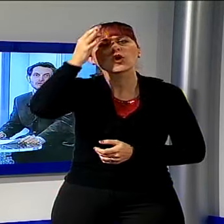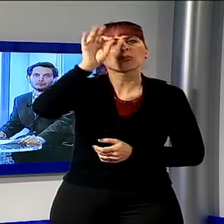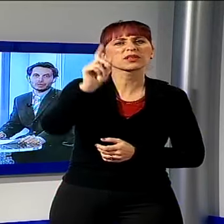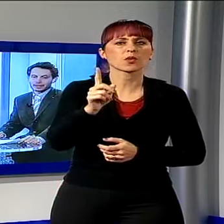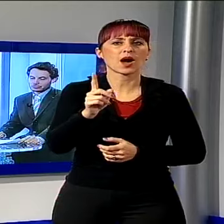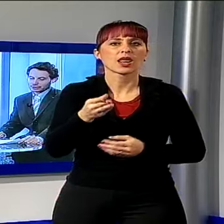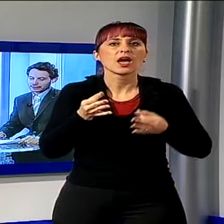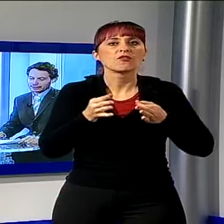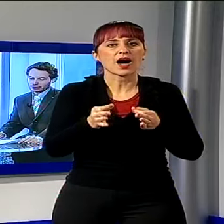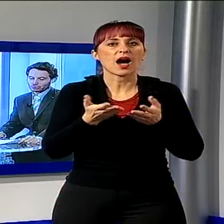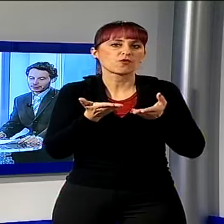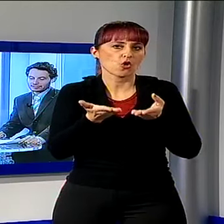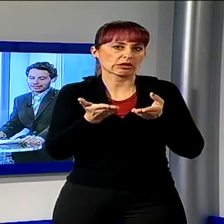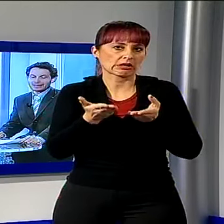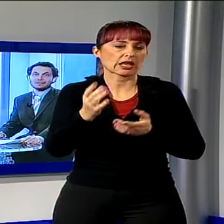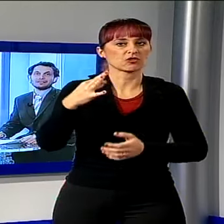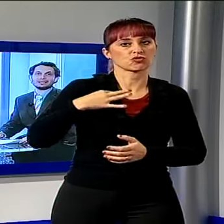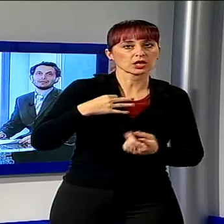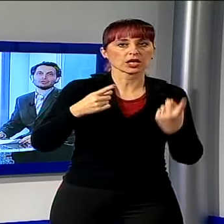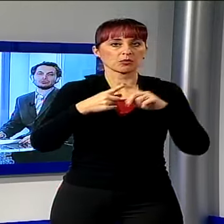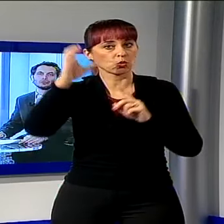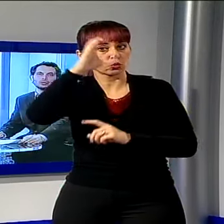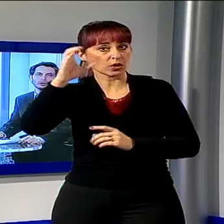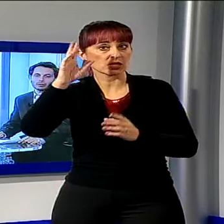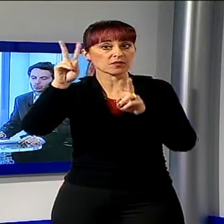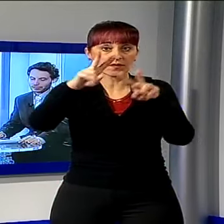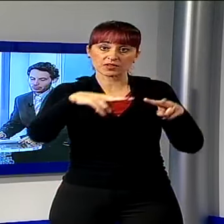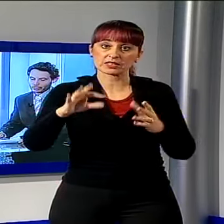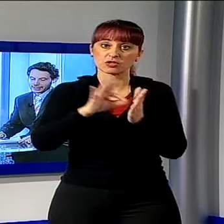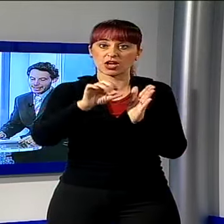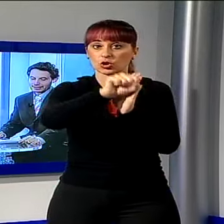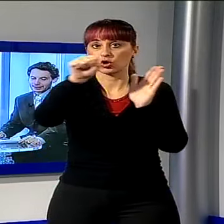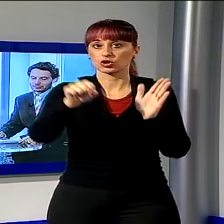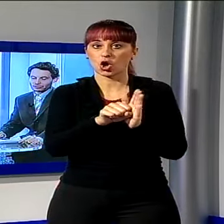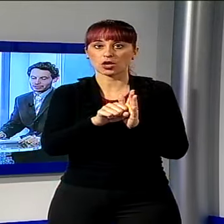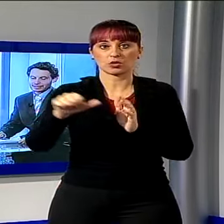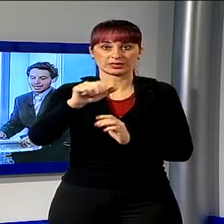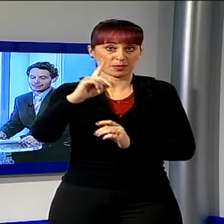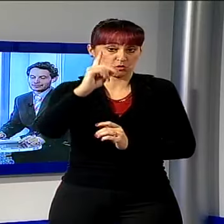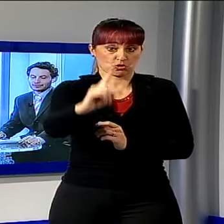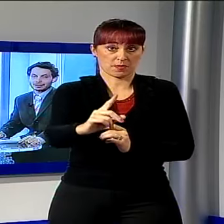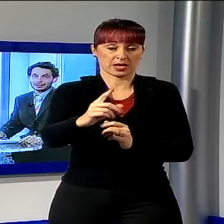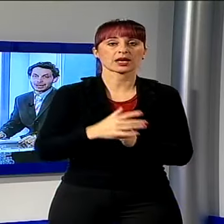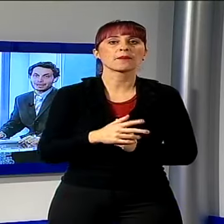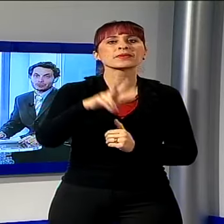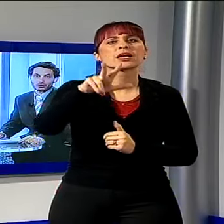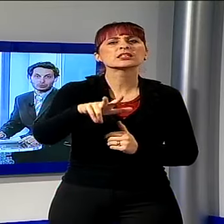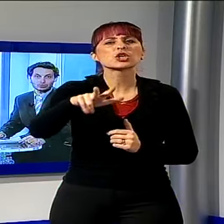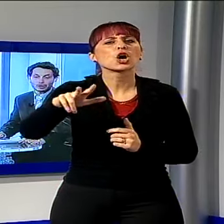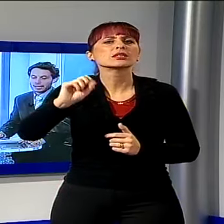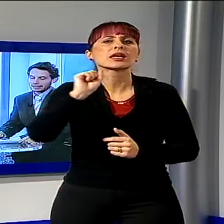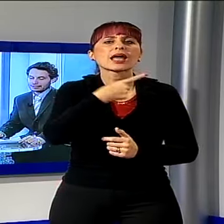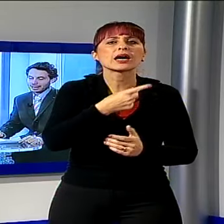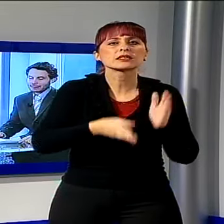favorire cittadini e turisti nella visita del centro storico in questo weekend. La sosta gratis partirà alle ore